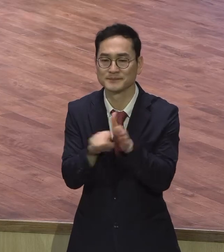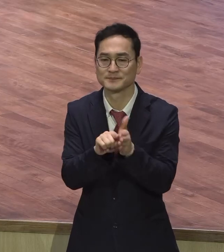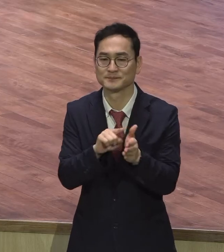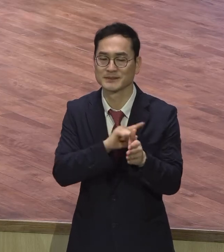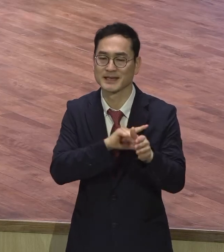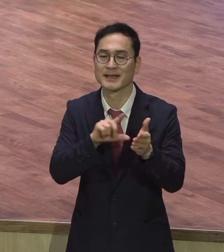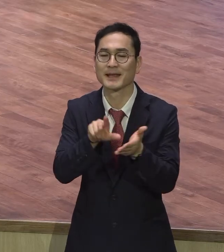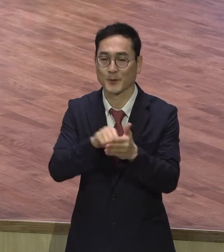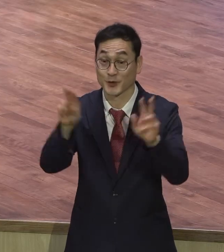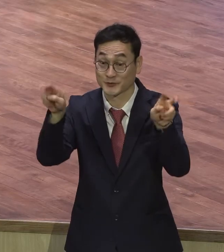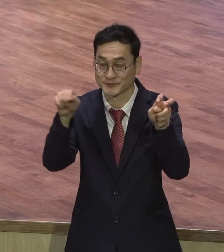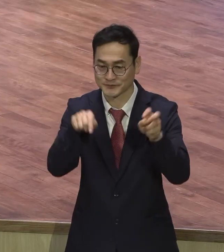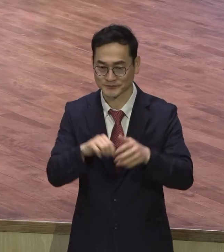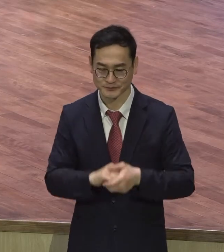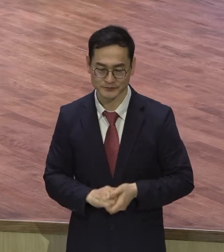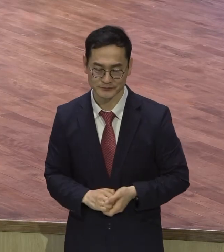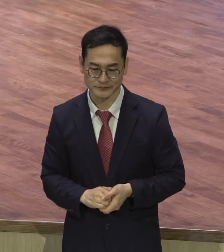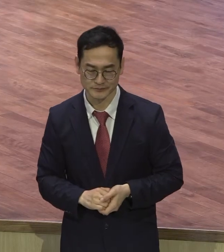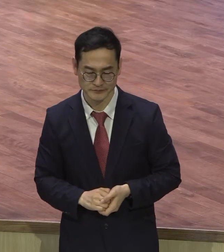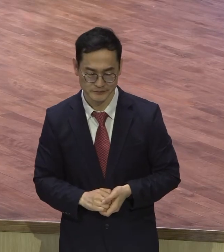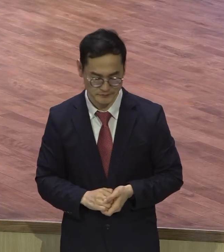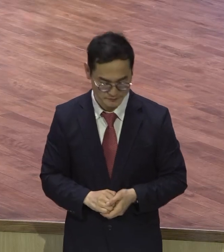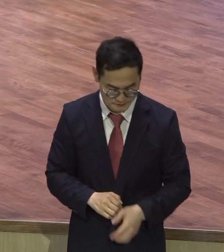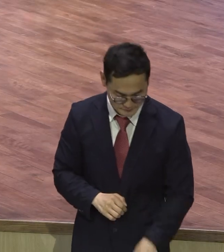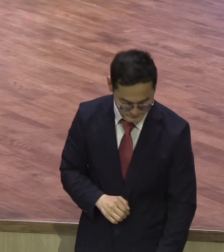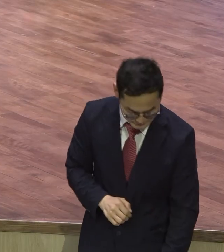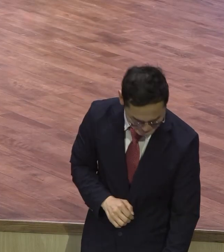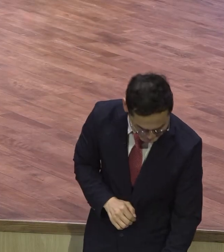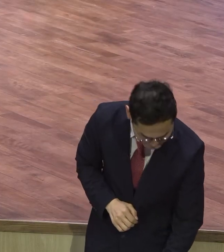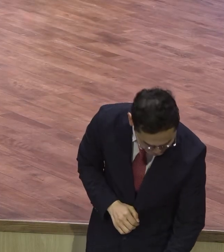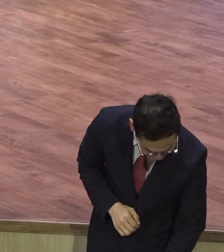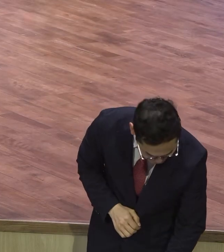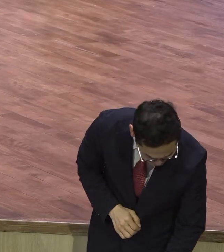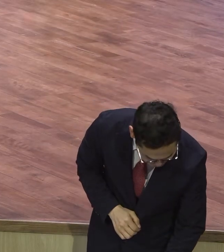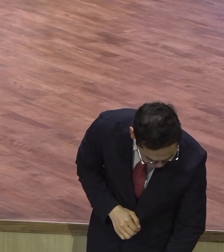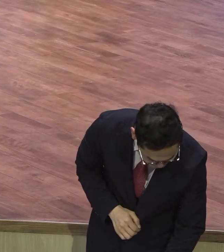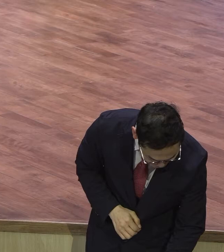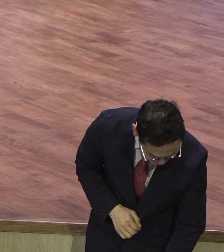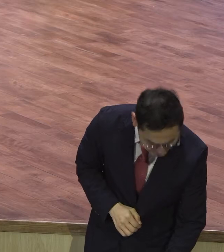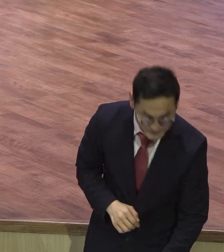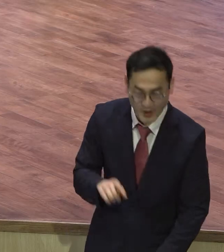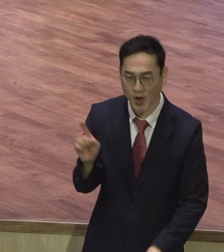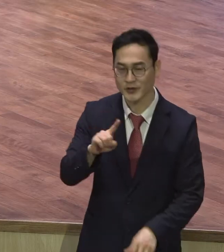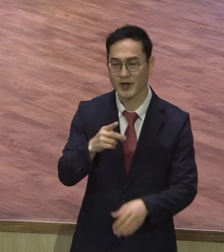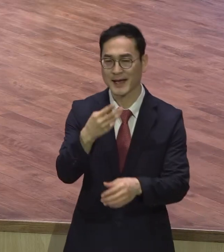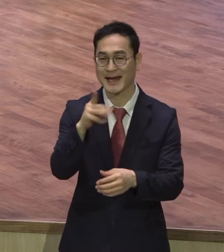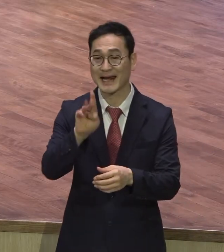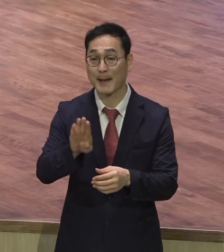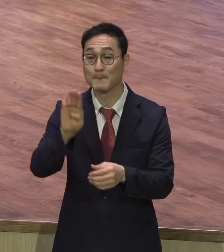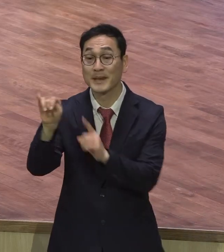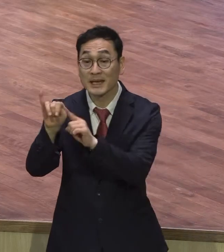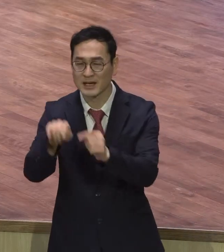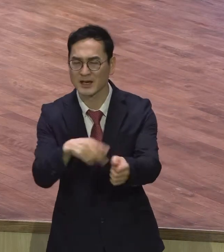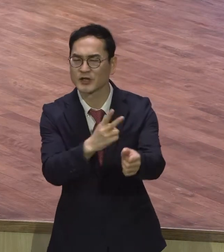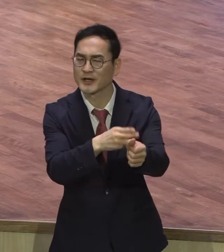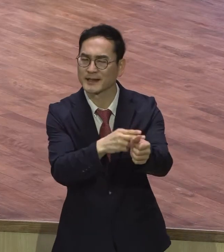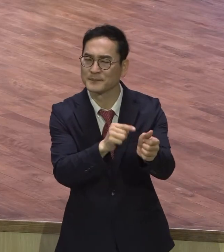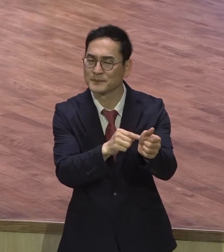신앙생활을 어떻게 해야 될 것인가 이거에 대해서 이런 말이었습니다.